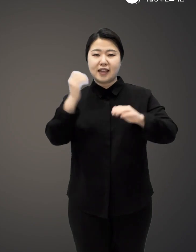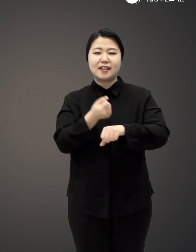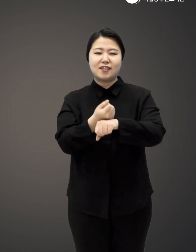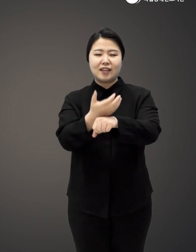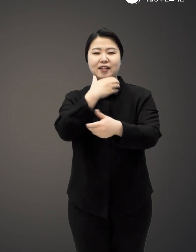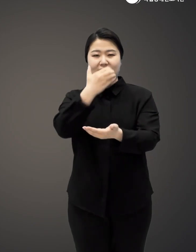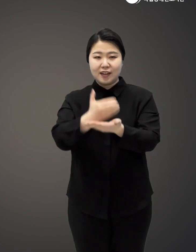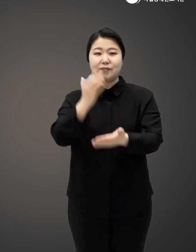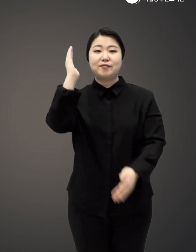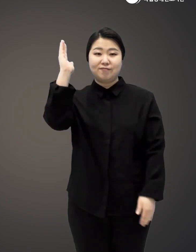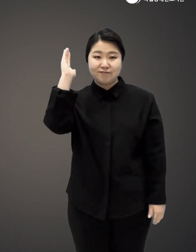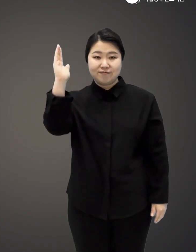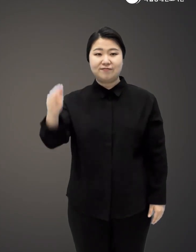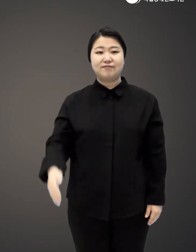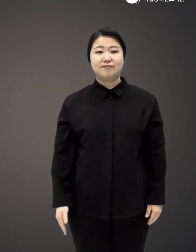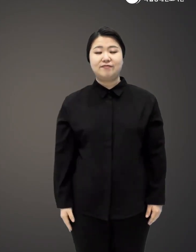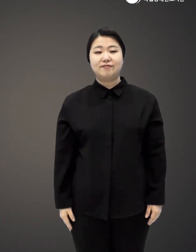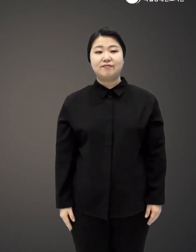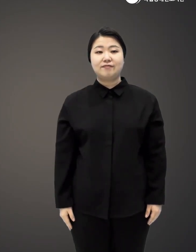전하는 감동연설